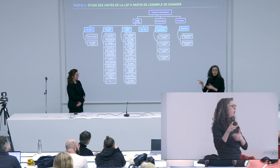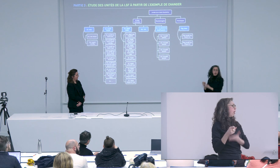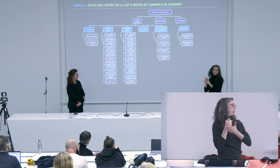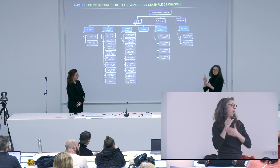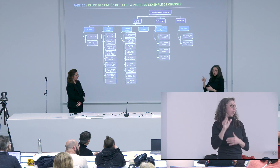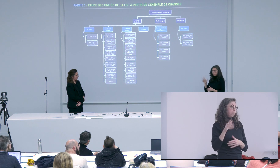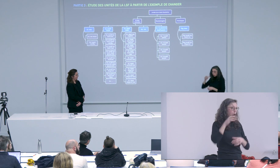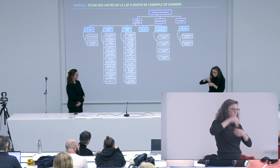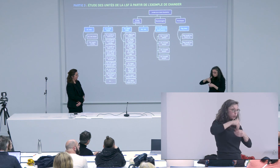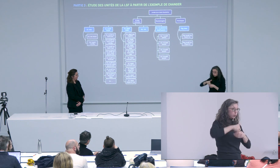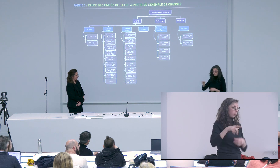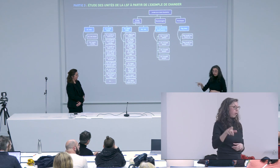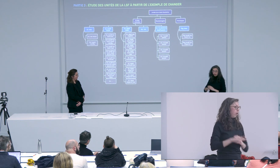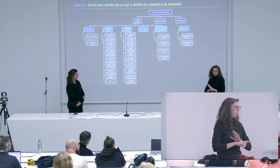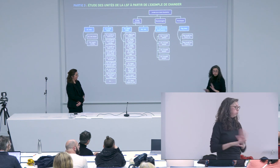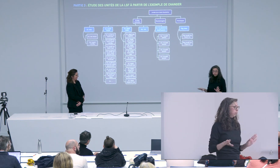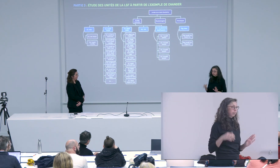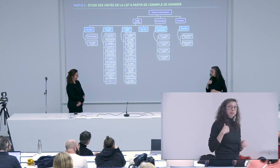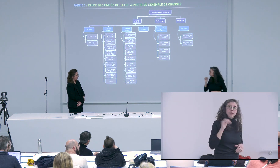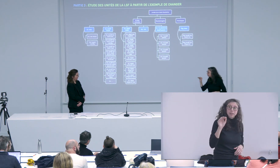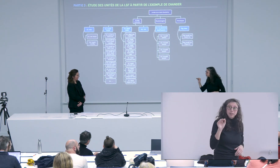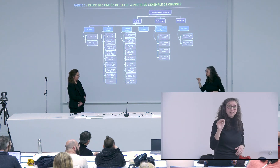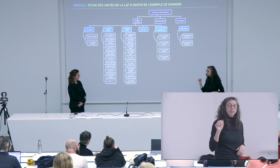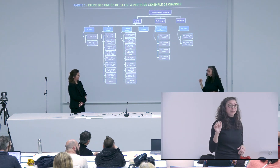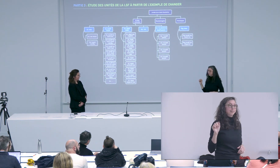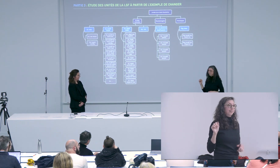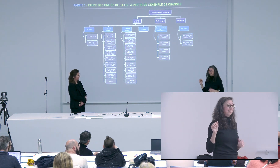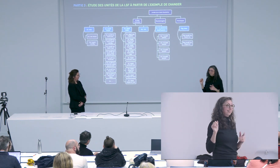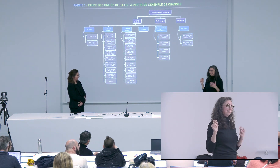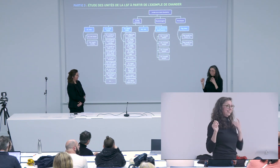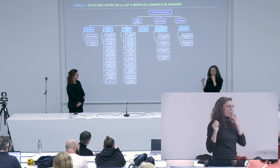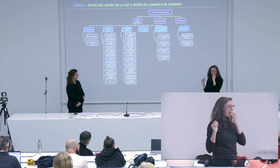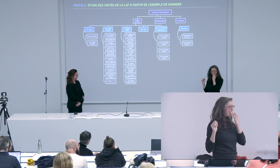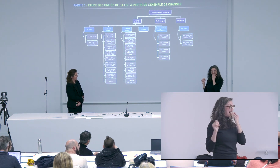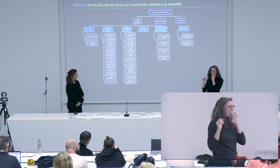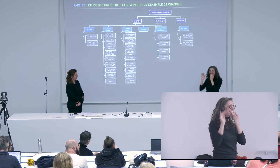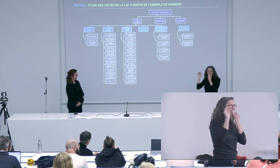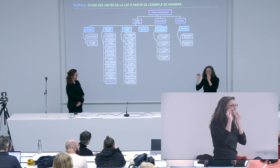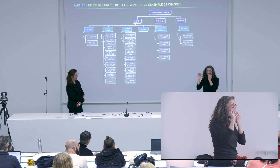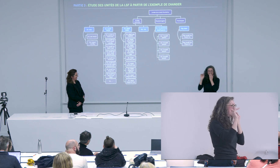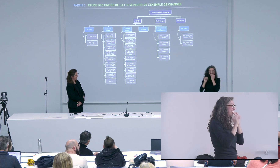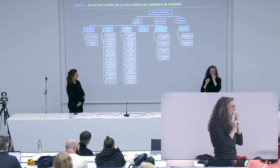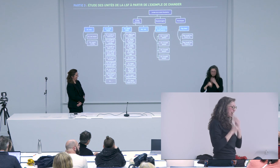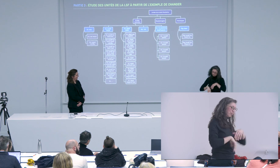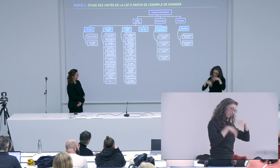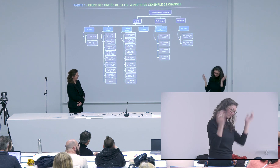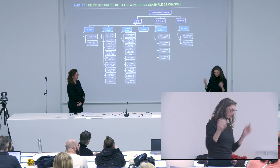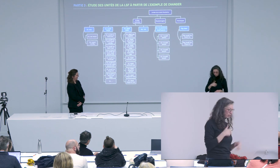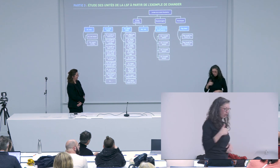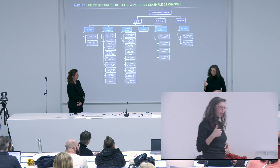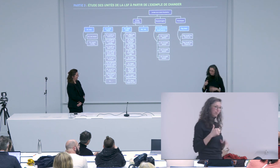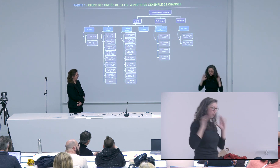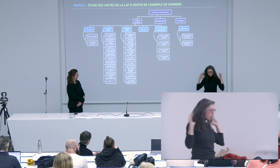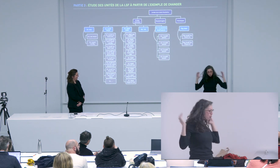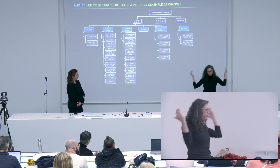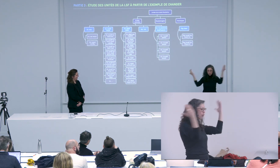la recherche les processus de réflexion Marianne était là tout le temps mais c'est vrai qu'au niveau du contenu je ne pouvais pas forcément trop la solliciter ni